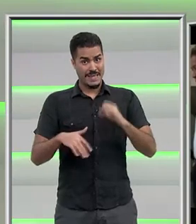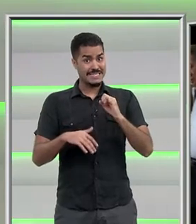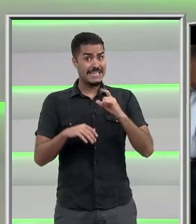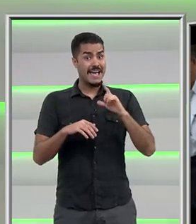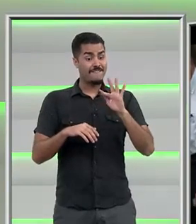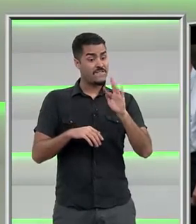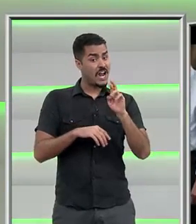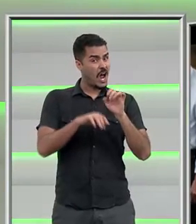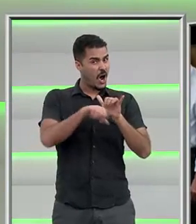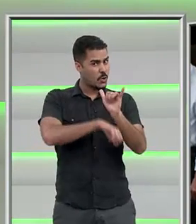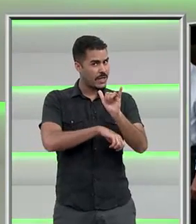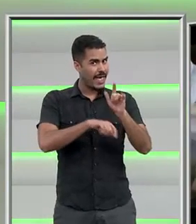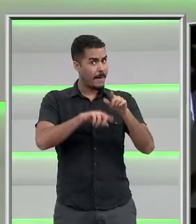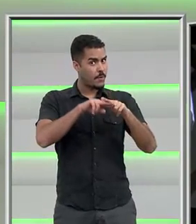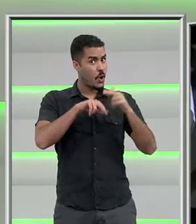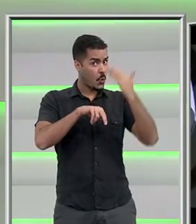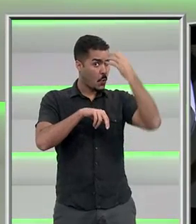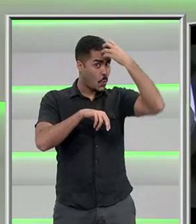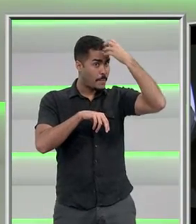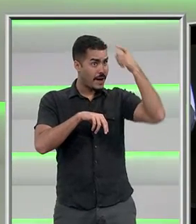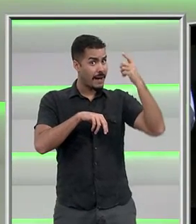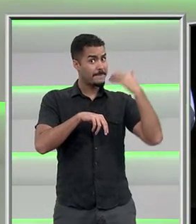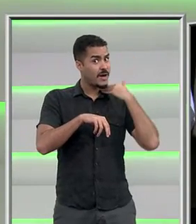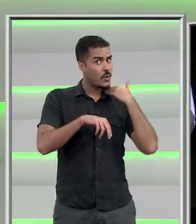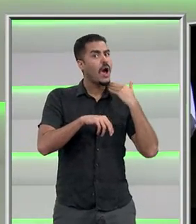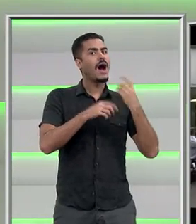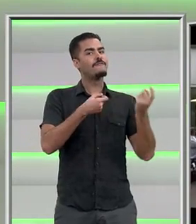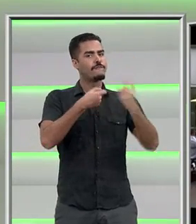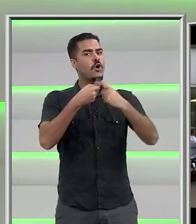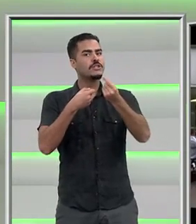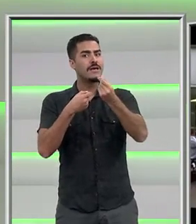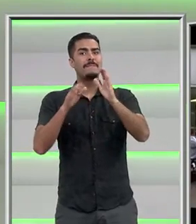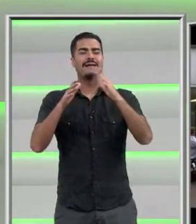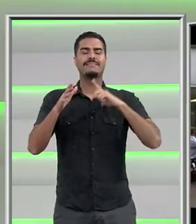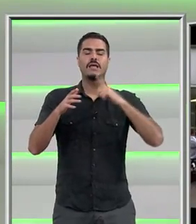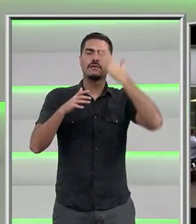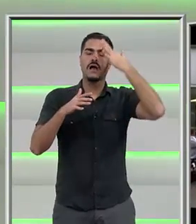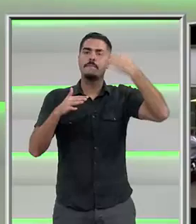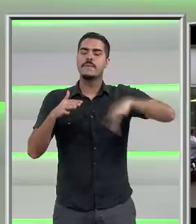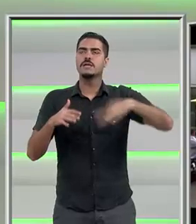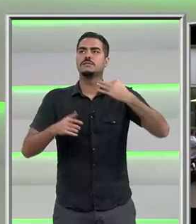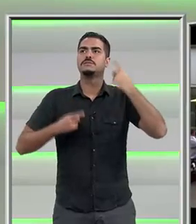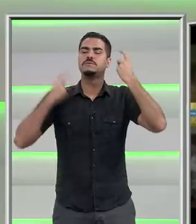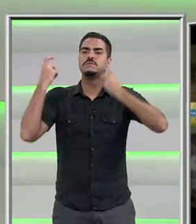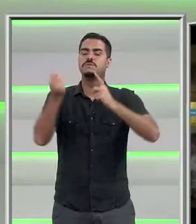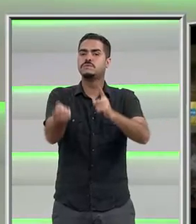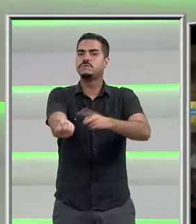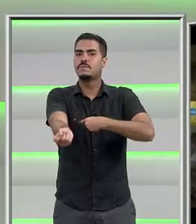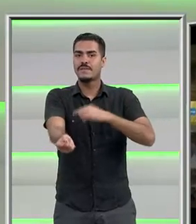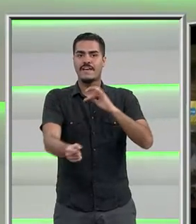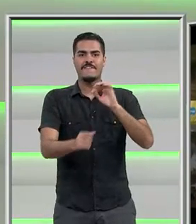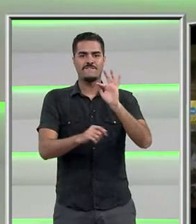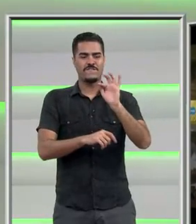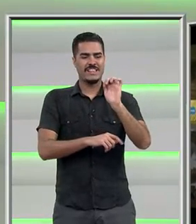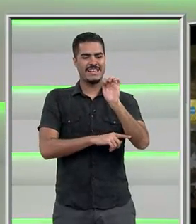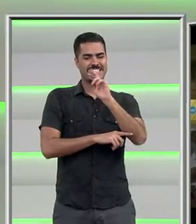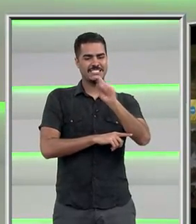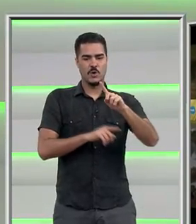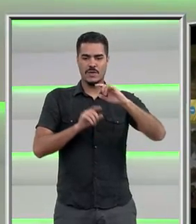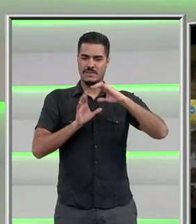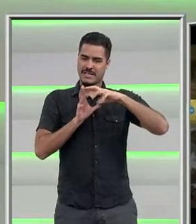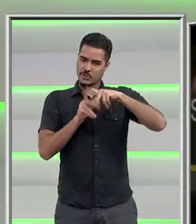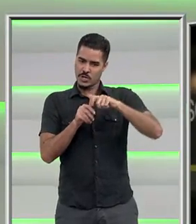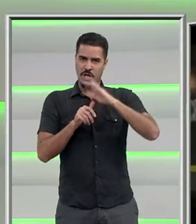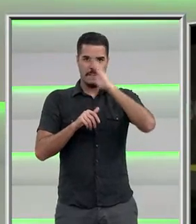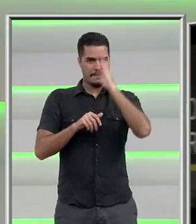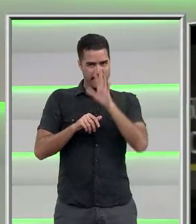financeira, o dinheiro é devolvido. Mas a dor de cabeça fica. A Federação dos Bancos estima em 1 bilhão e 800 milhões de